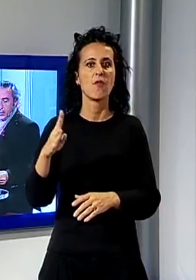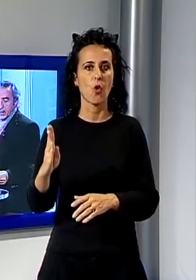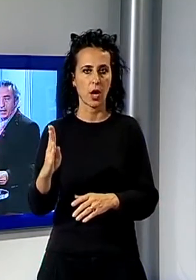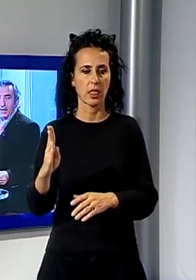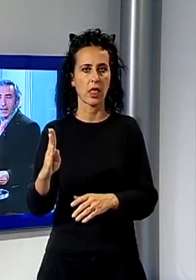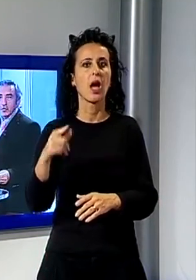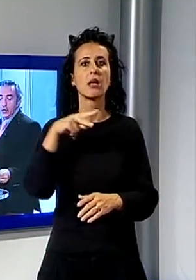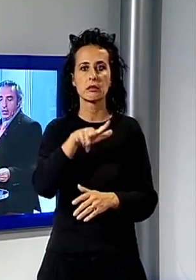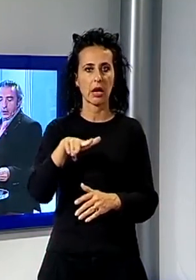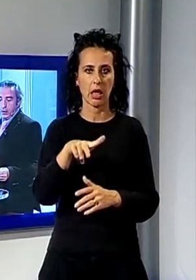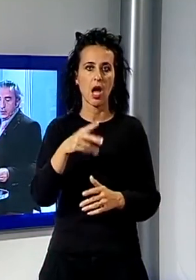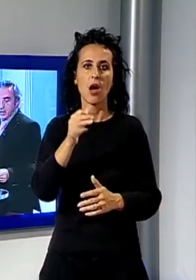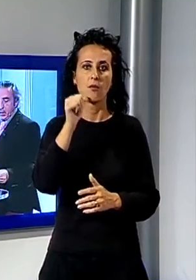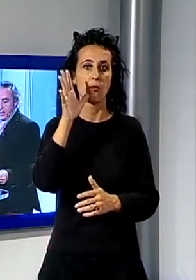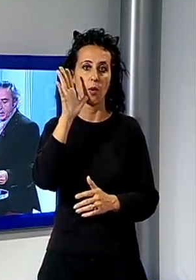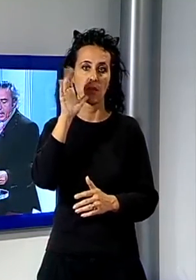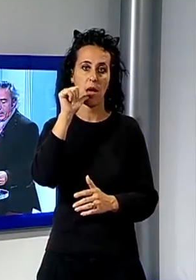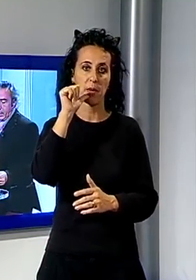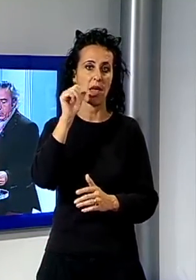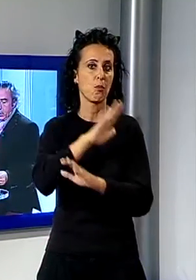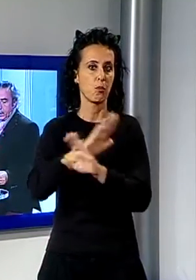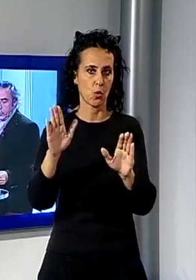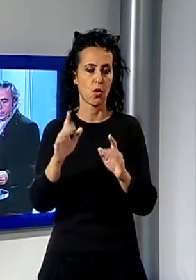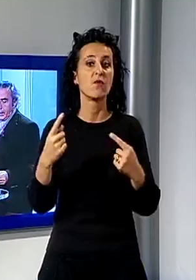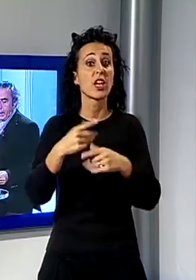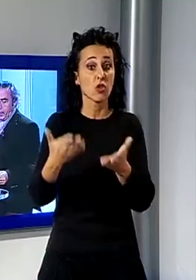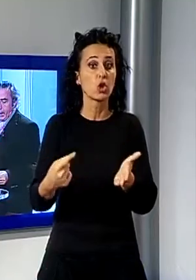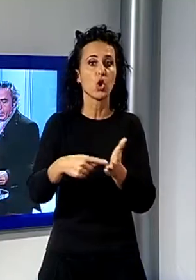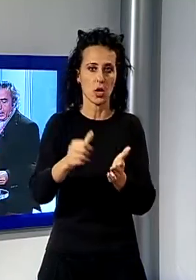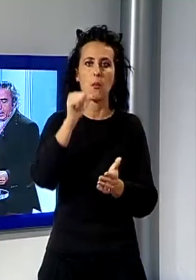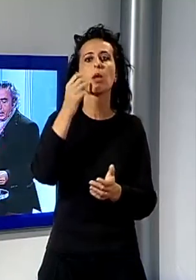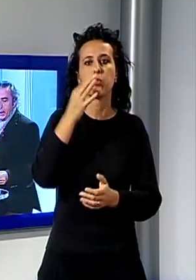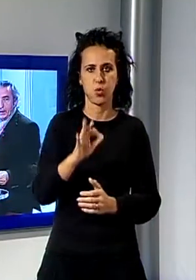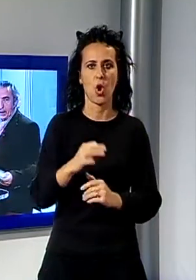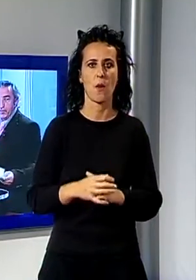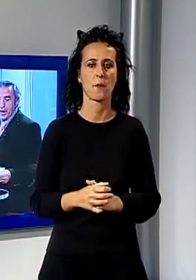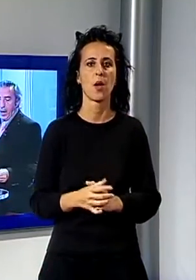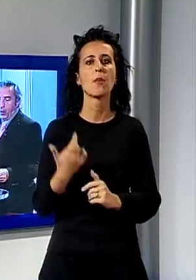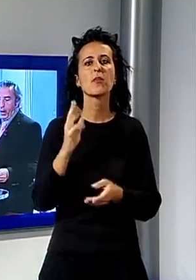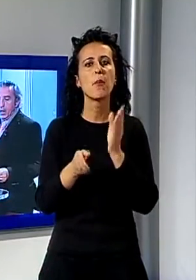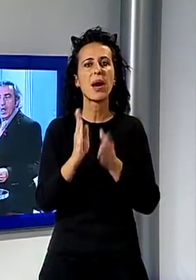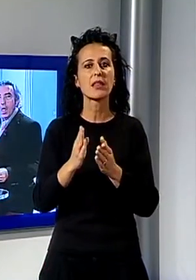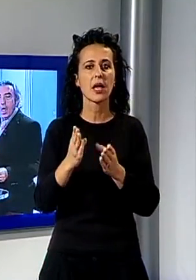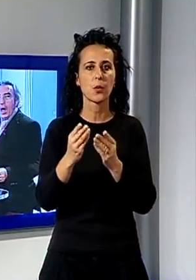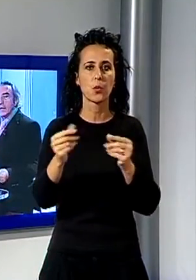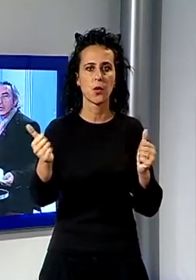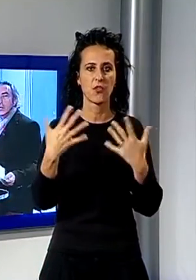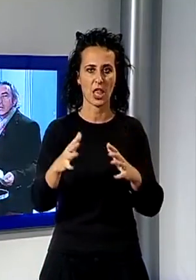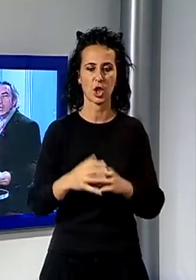Versilia-Viareggio in cui si evidenziava il ritorno alla normalità dei parametri dei batteri nell'acqua. Agriturismi